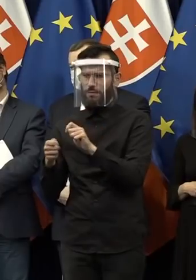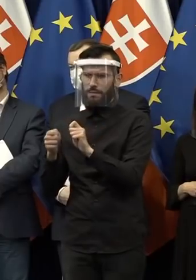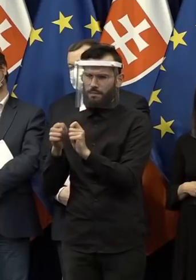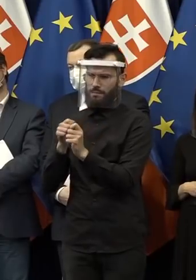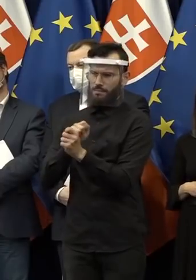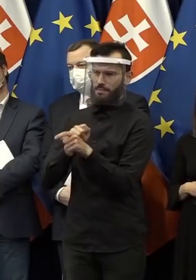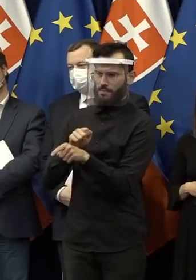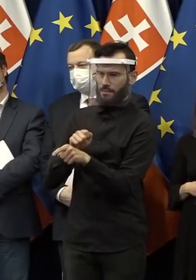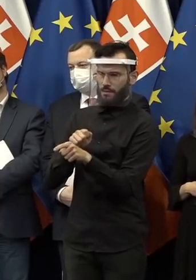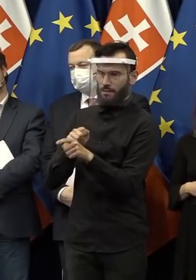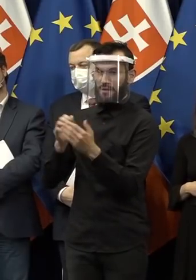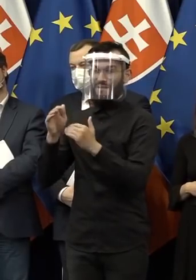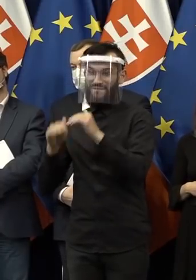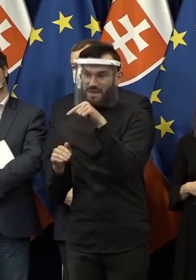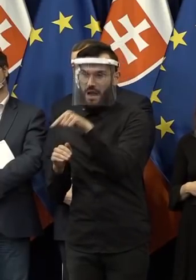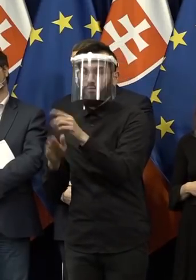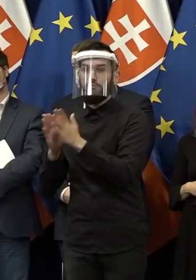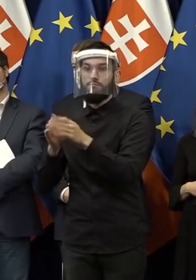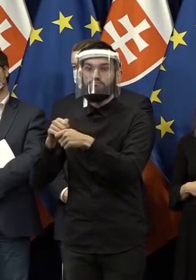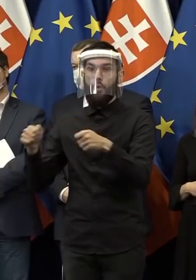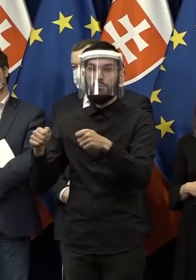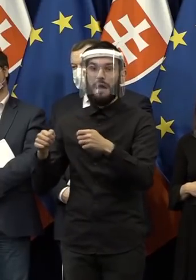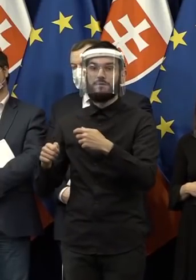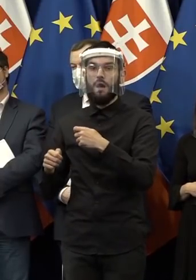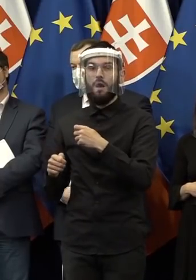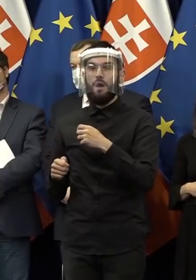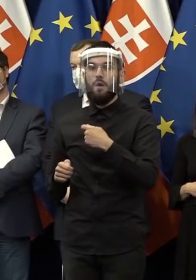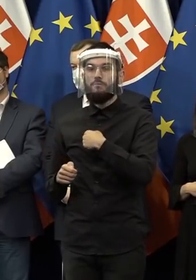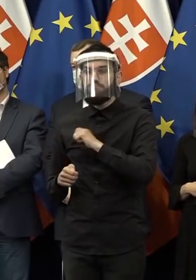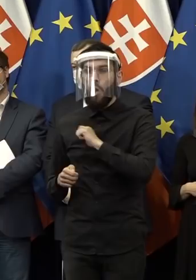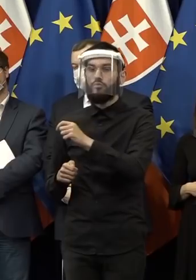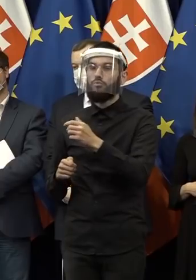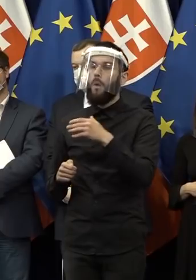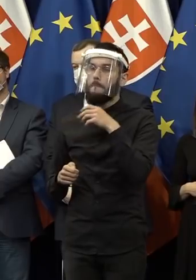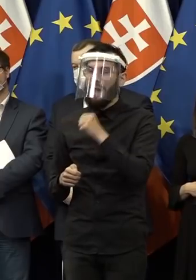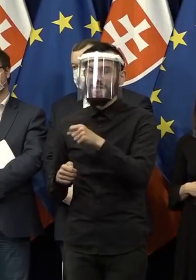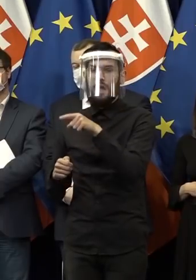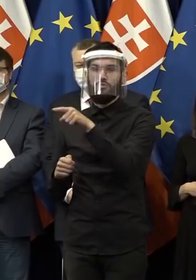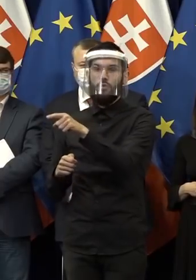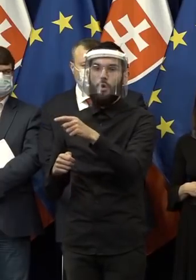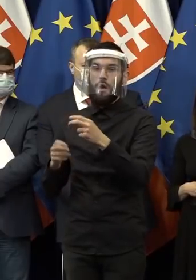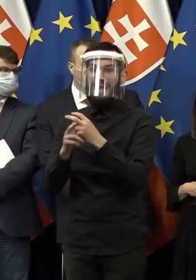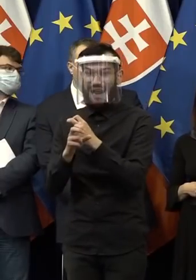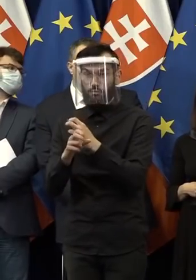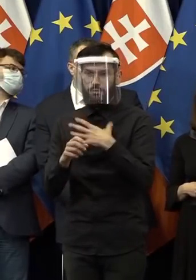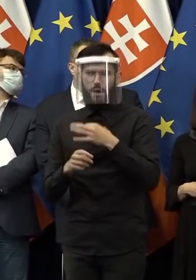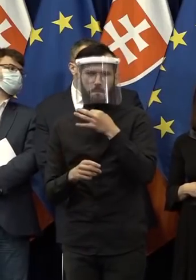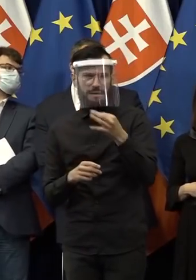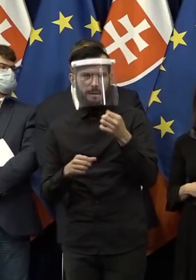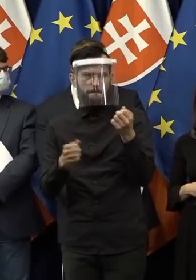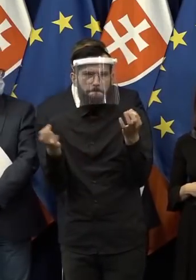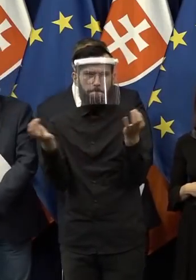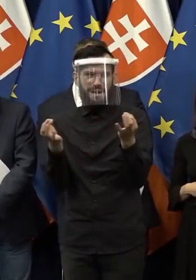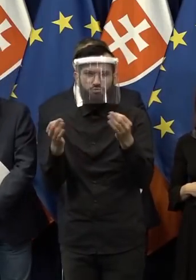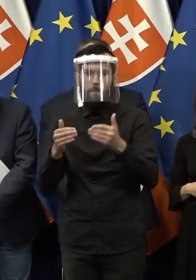Európska únia a NATO. tam naopak pribodla spolupráca s Polskom, Maďarskom a Rakúskom. Takže moja otázka je, vlastne prečo to šlo k